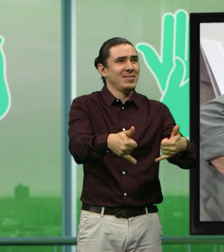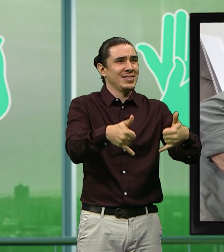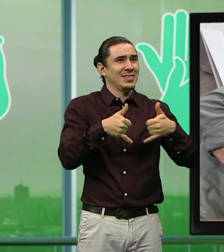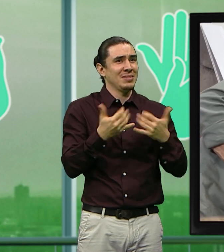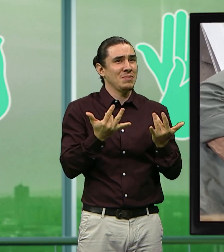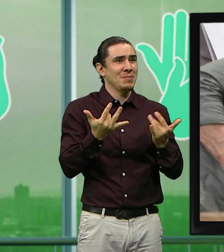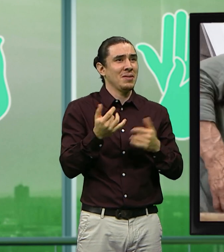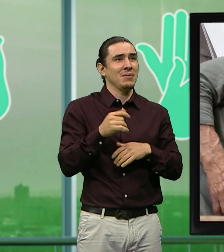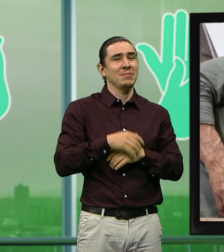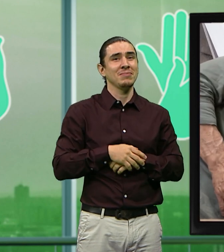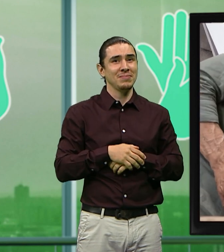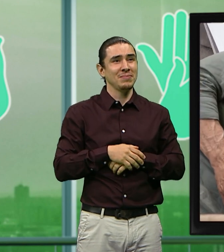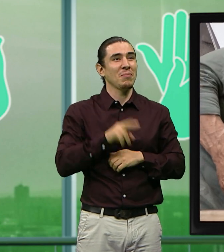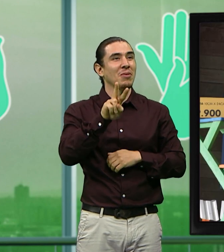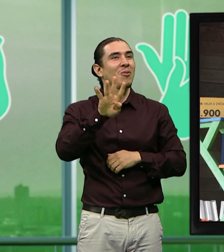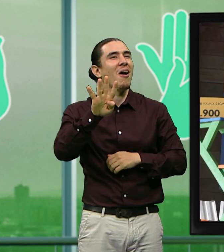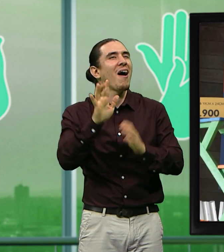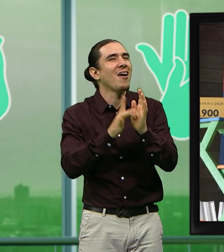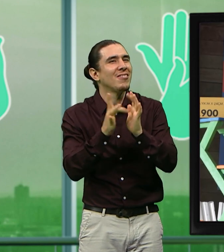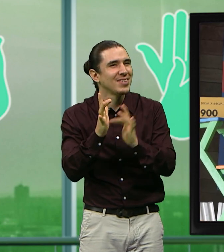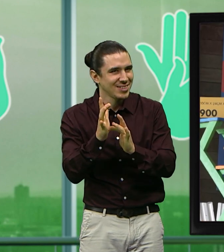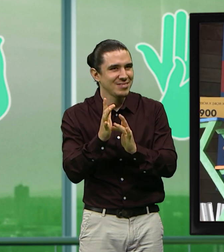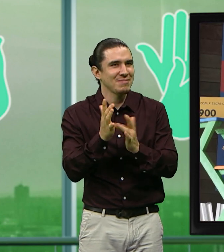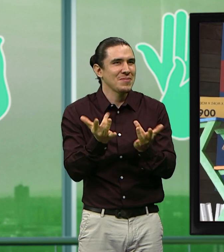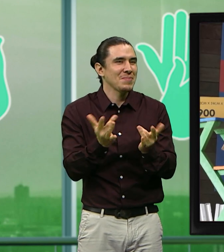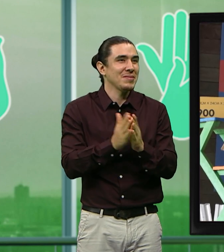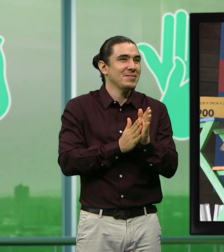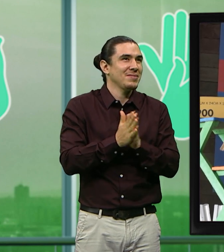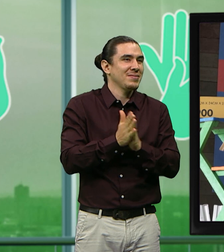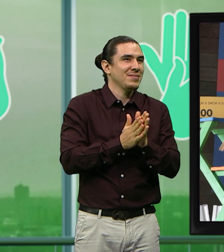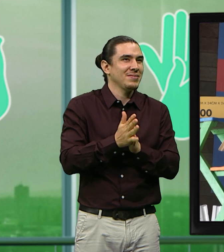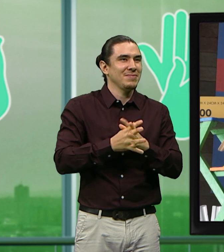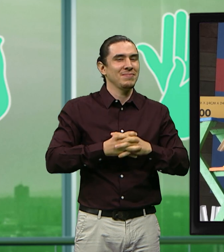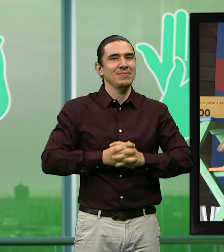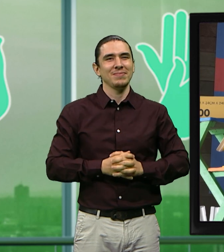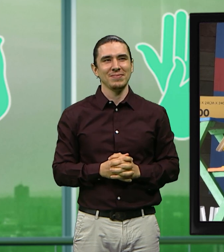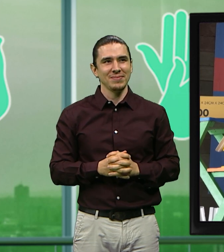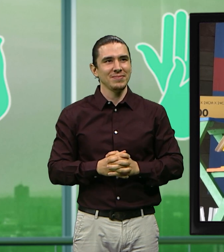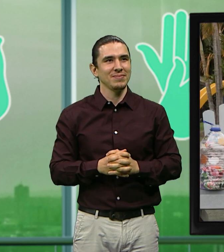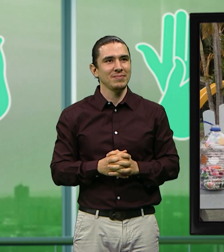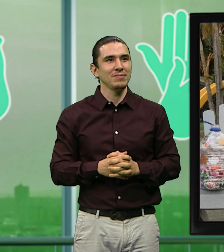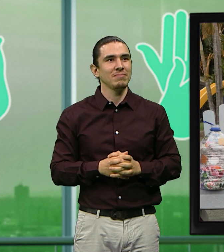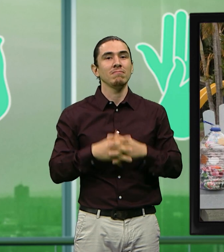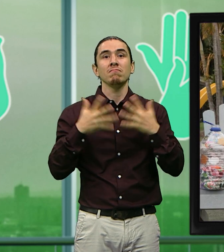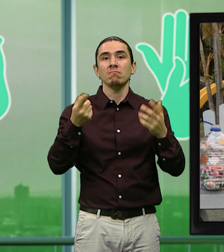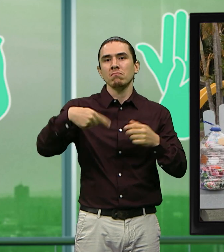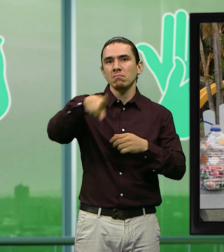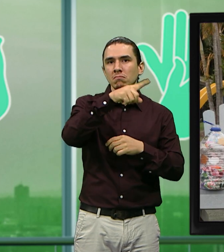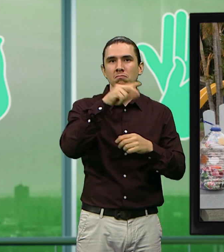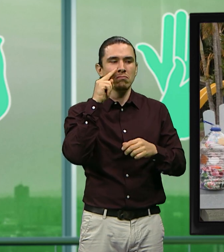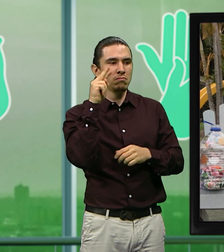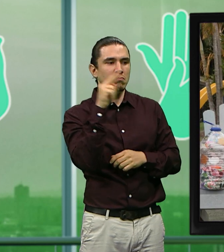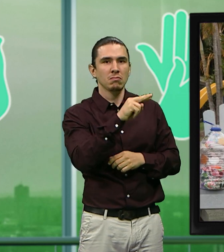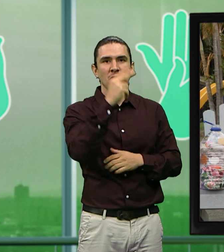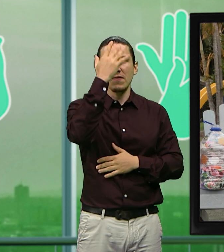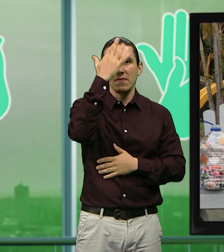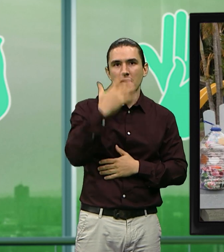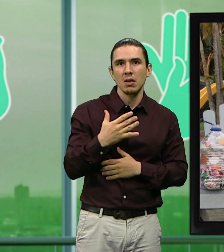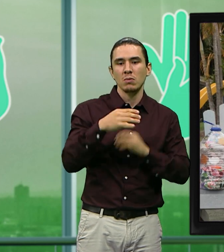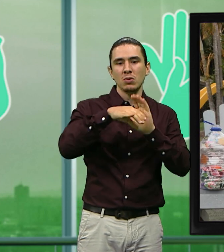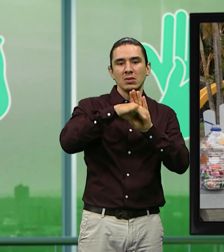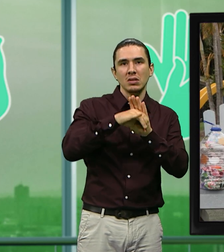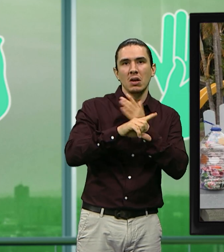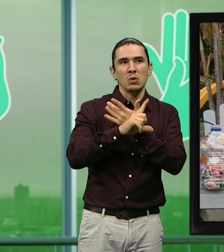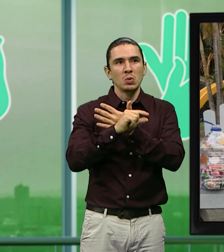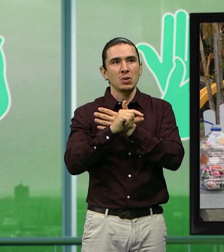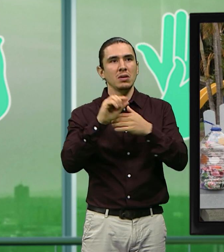finalistas y esperamos lograr ese primer lugar. En redes sociales nos encuentras como Botellas de Amor